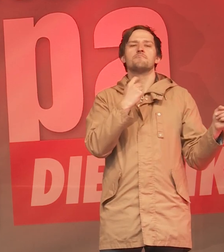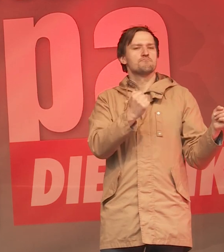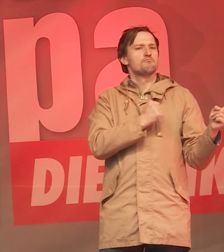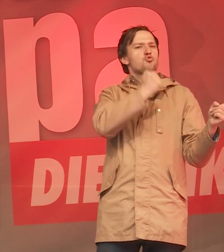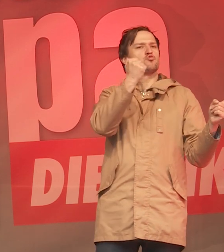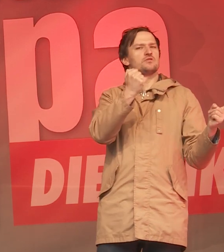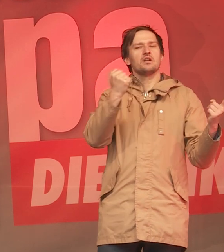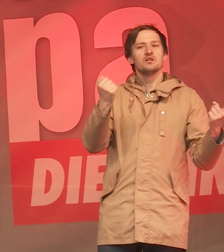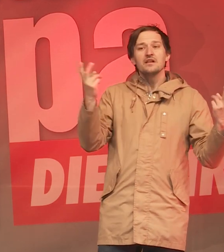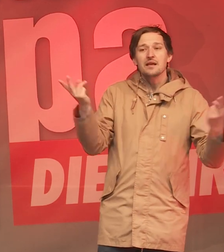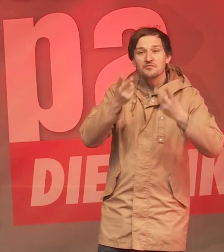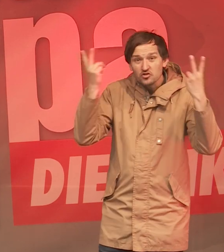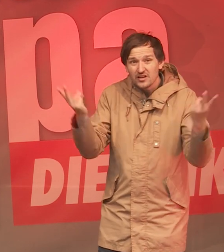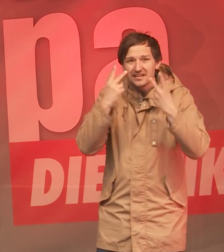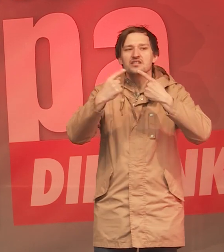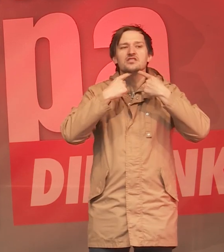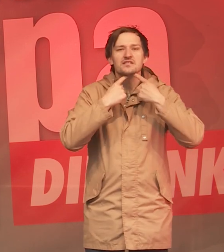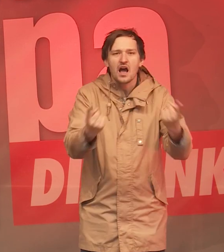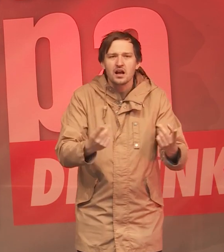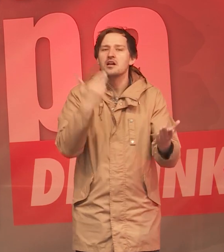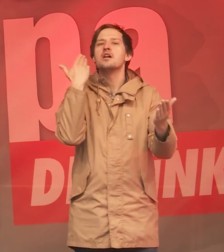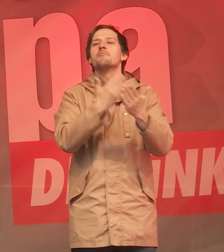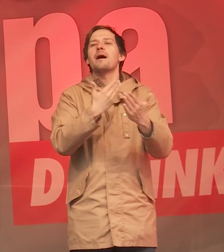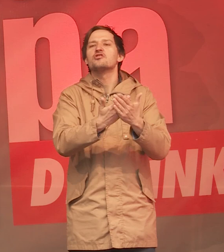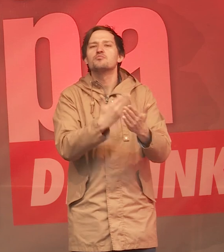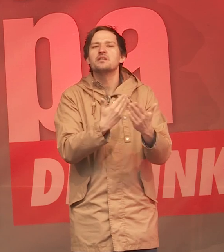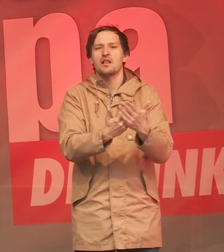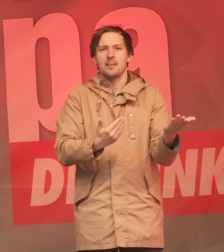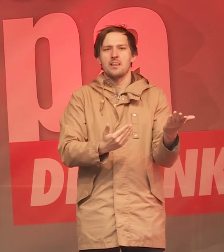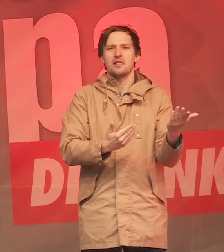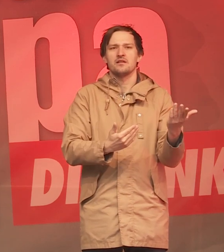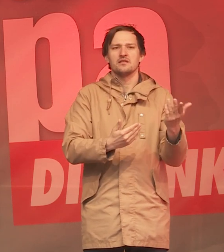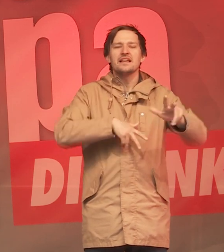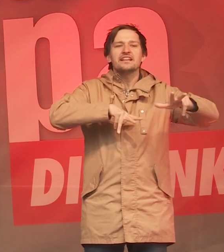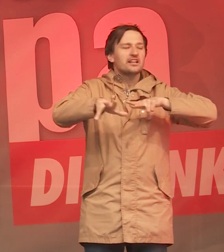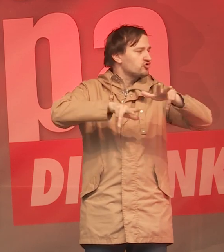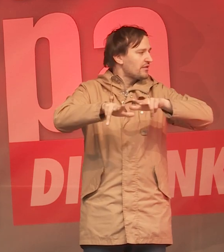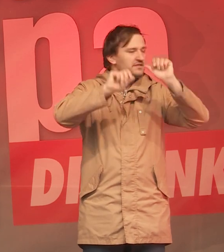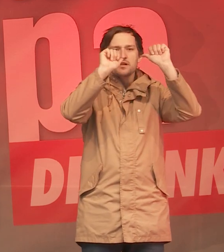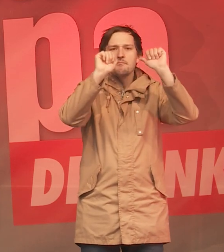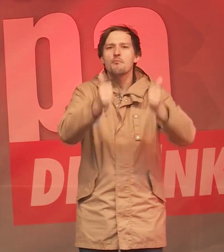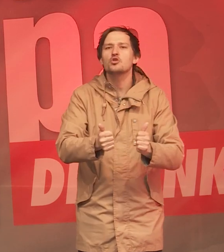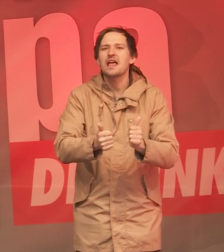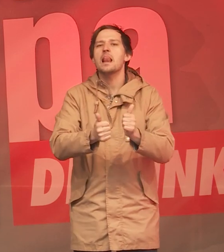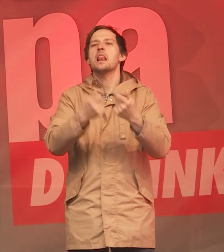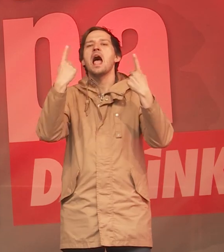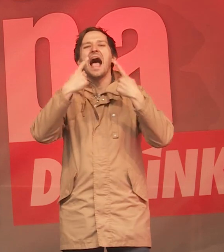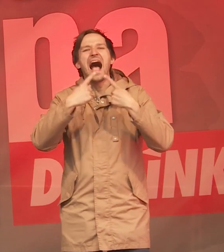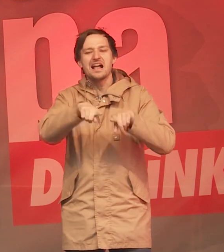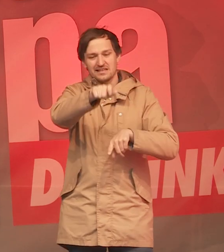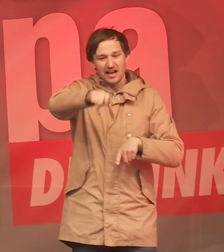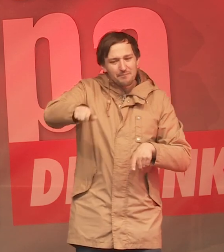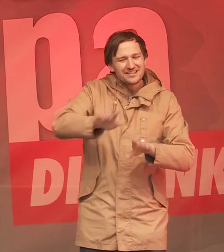Selbstverständlichkeiten auszusprechen. Nämlich zum Beispiel zu sagen, dass es nicht ein Geschäftsmodell sein sollte, mit anderen